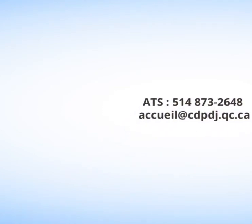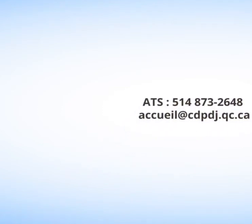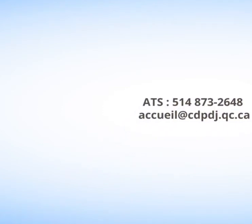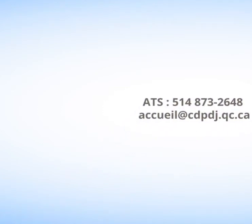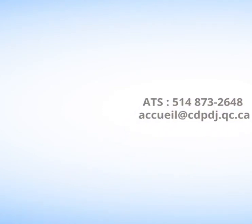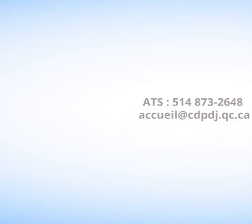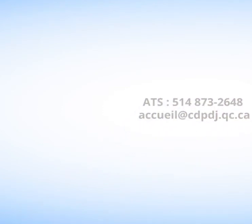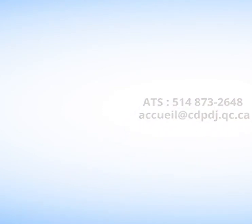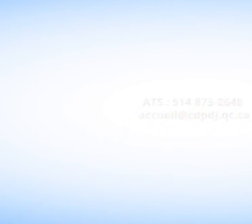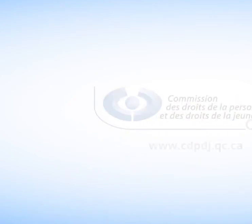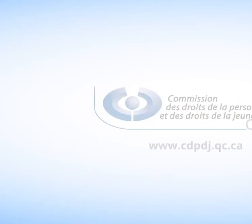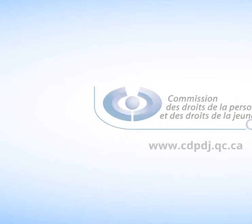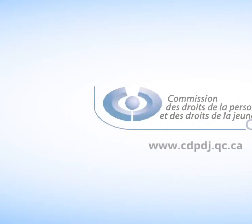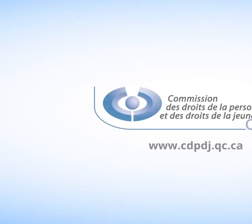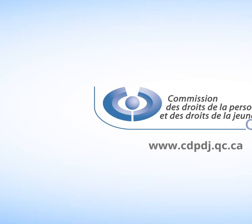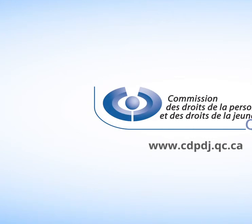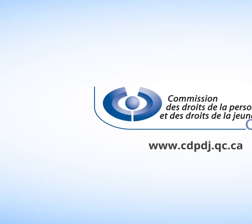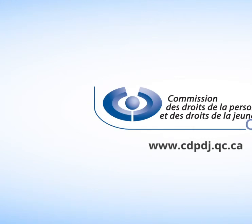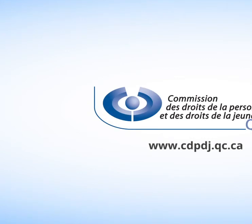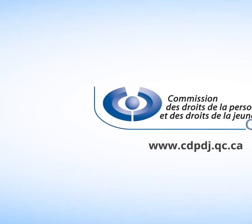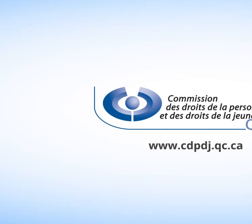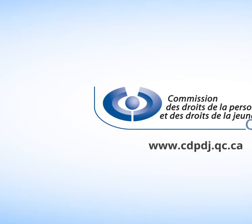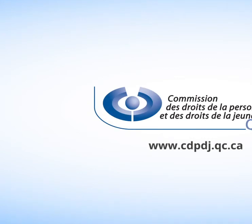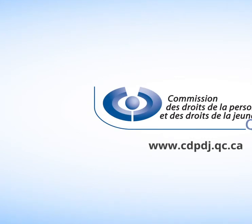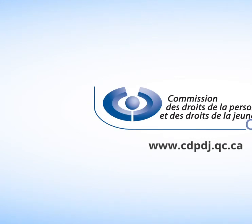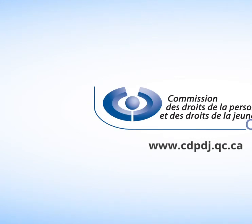à accueil à commercialcdpdj.qc.ca